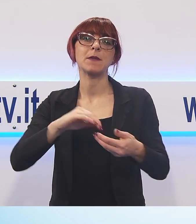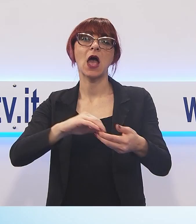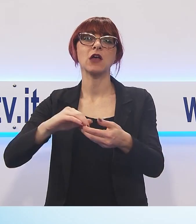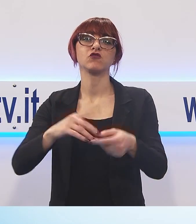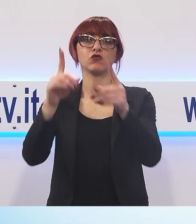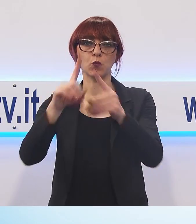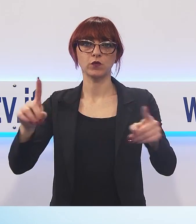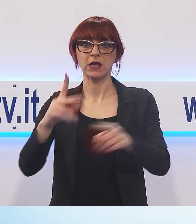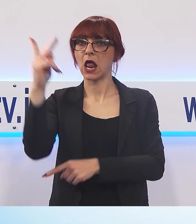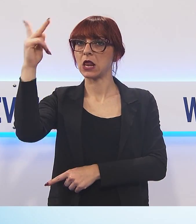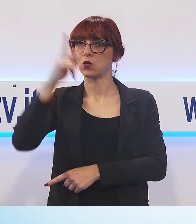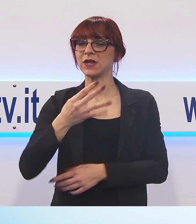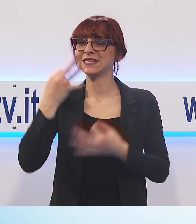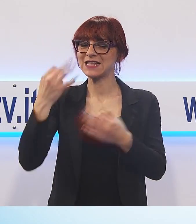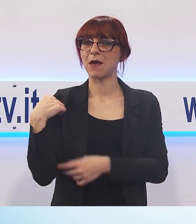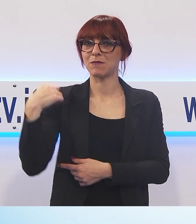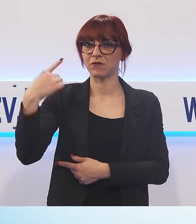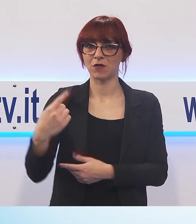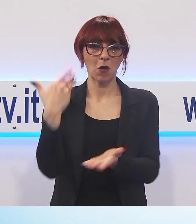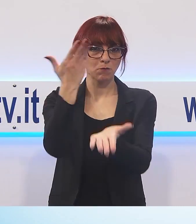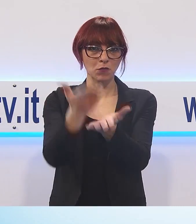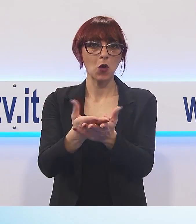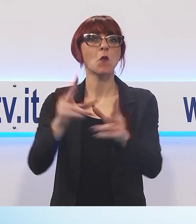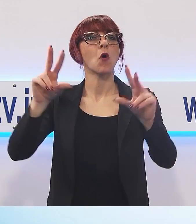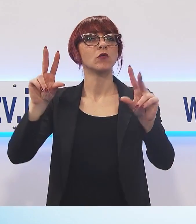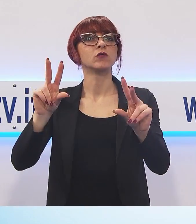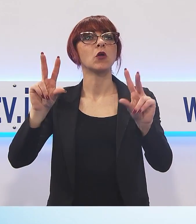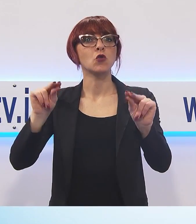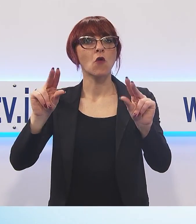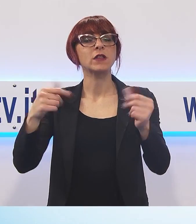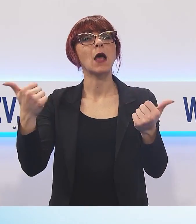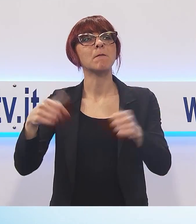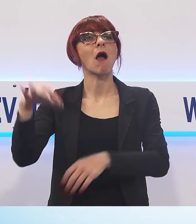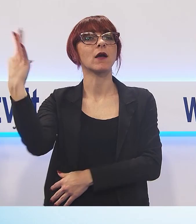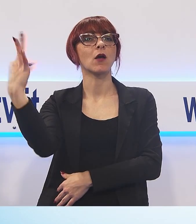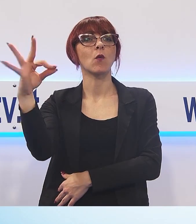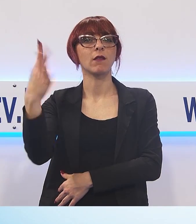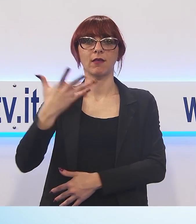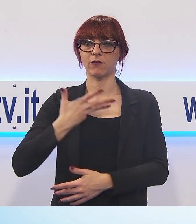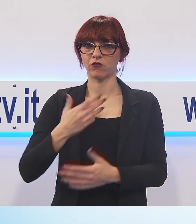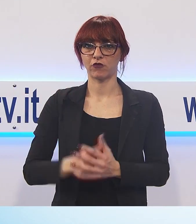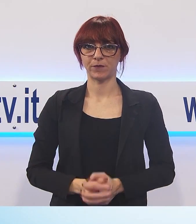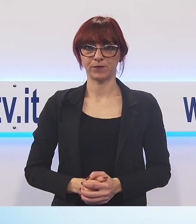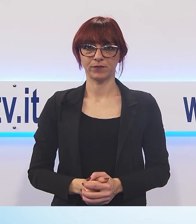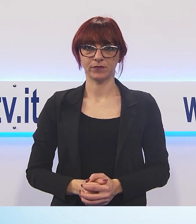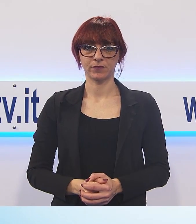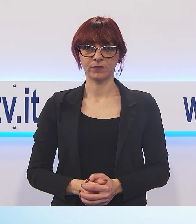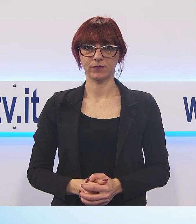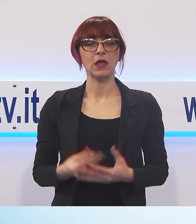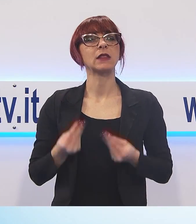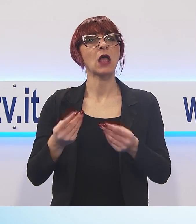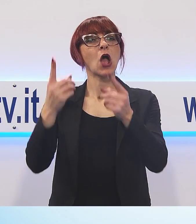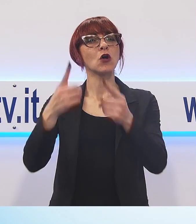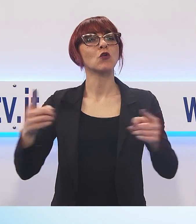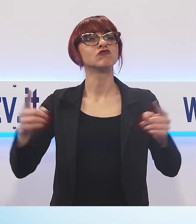Lucchese, che da sempre propone qualità e innovazione. Per il secondo anno consecutivo offriamo quindi un concerto natalizio ai